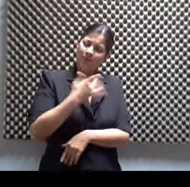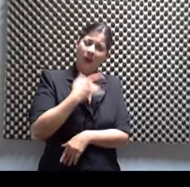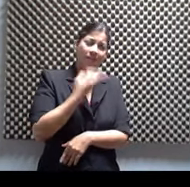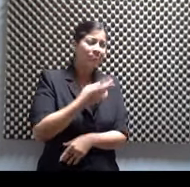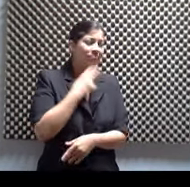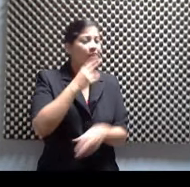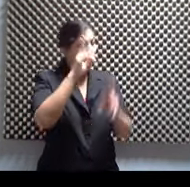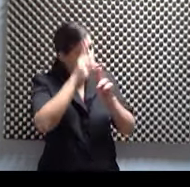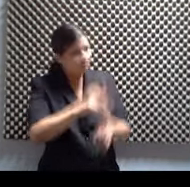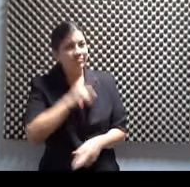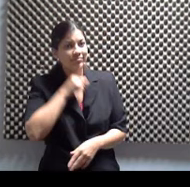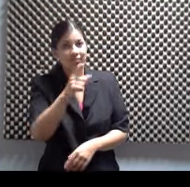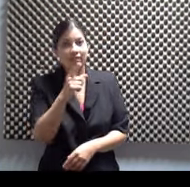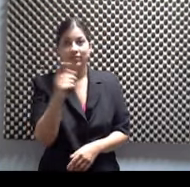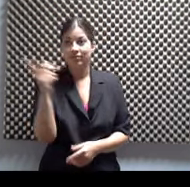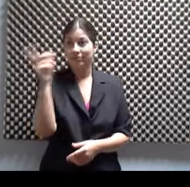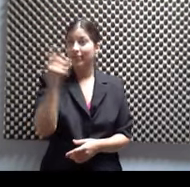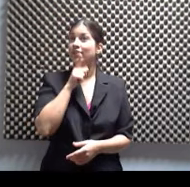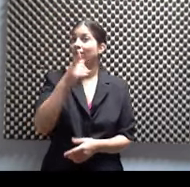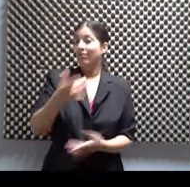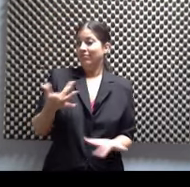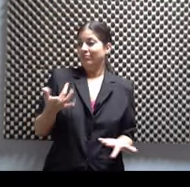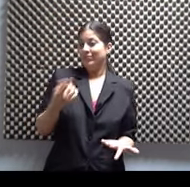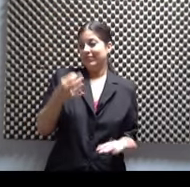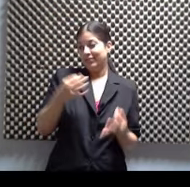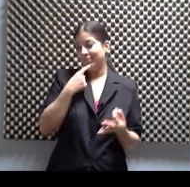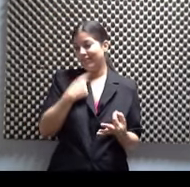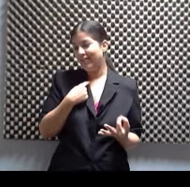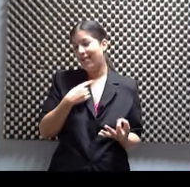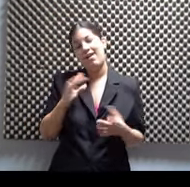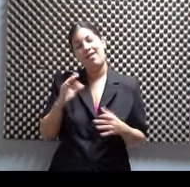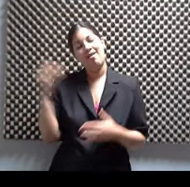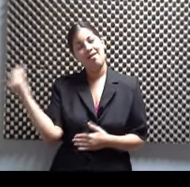imagínate cuando nos dicen uno de esos, es como que, oh, qué lindo. Ciertamente. Mira.